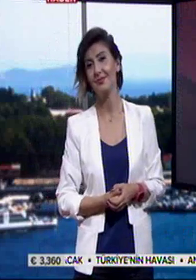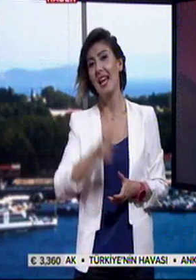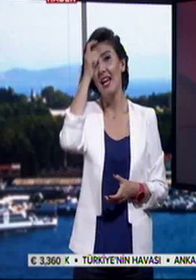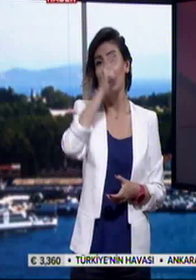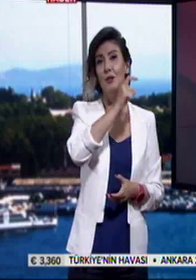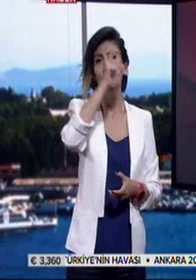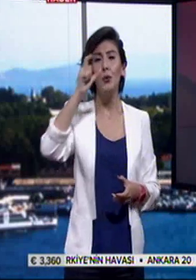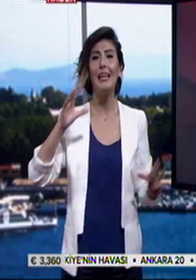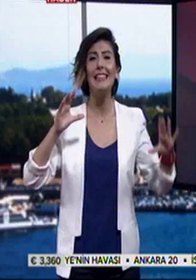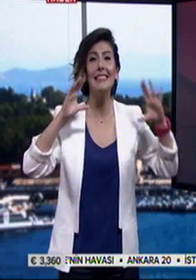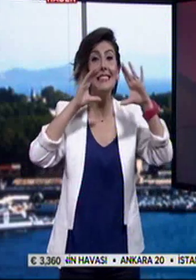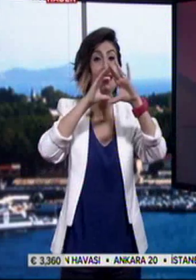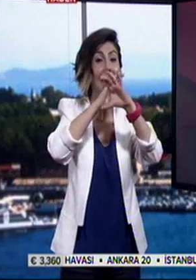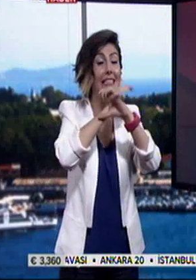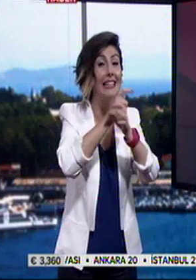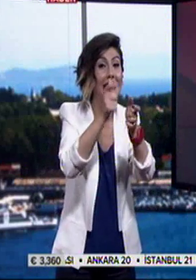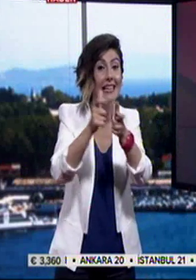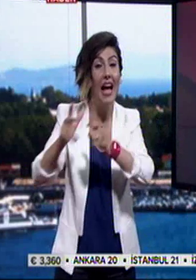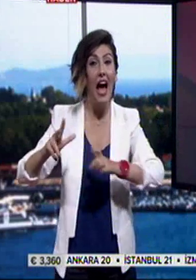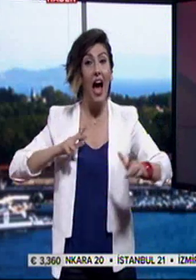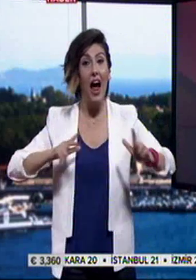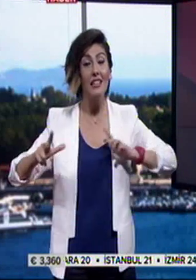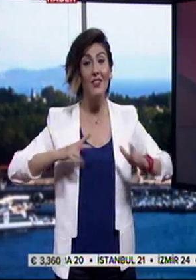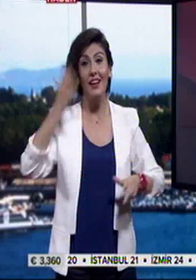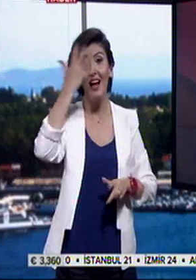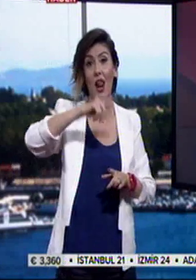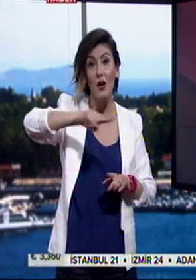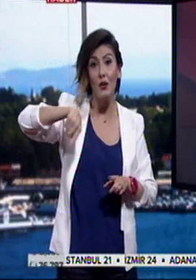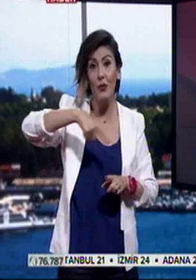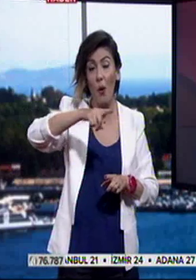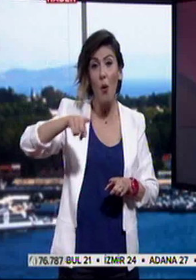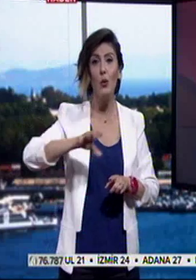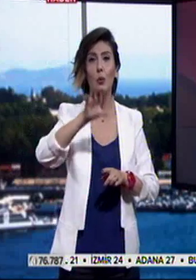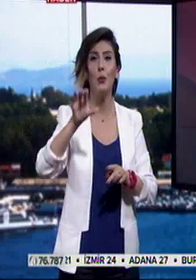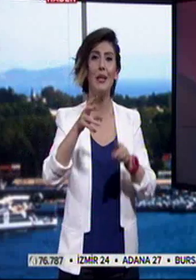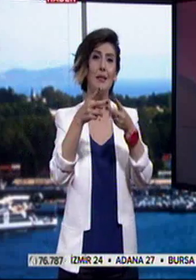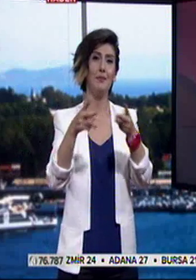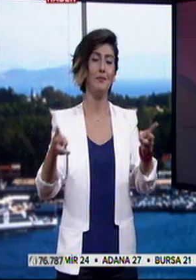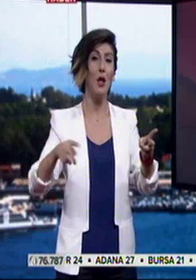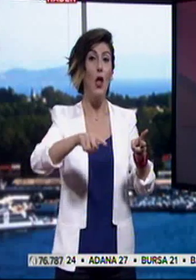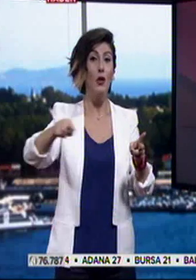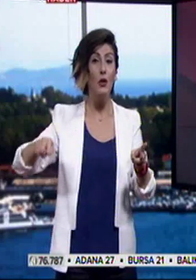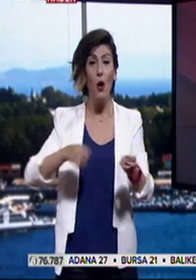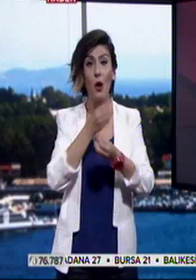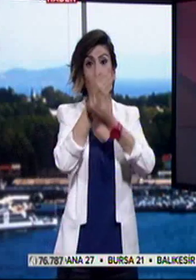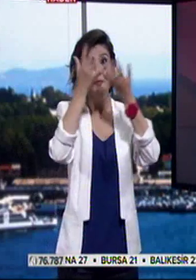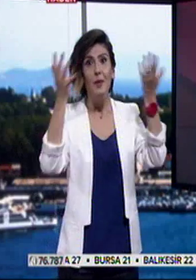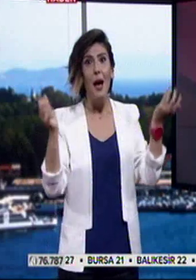Türkiye'nin saklı cennetlerinden Artvin'deki Karagöl turizm sezonunu açtı. Göl, Bahar'la birlikte ilk